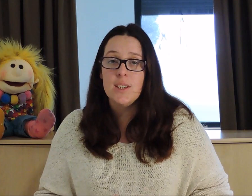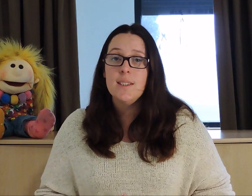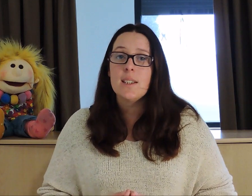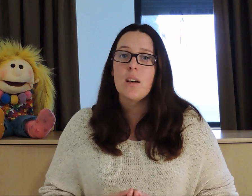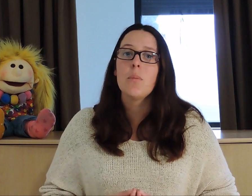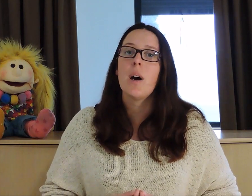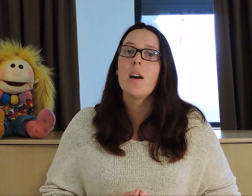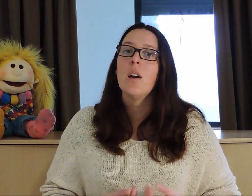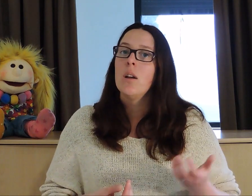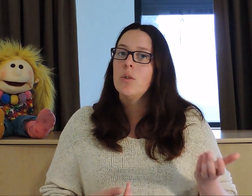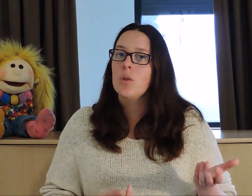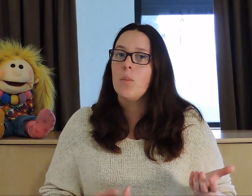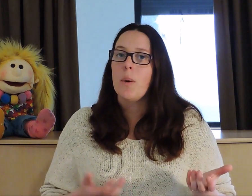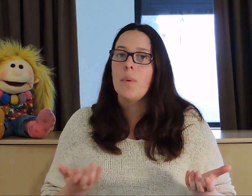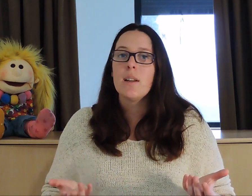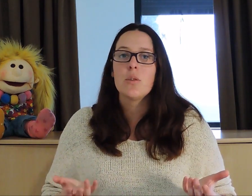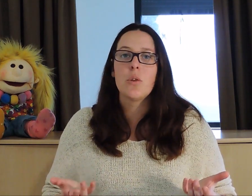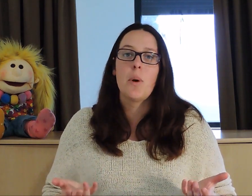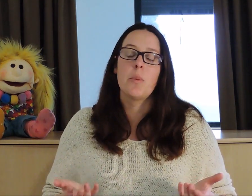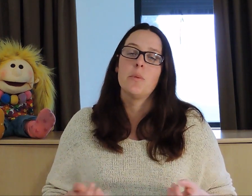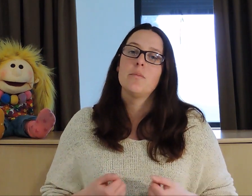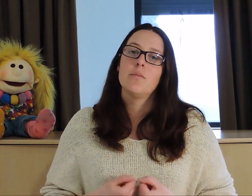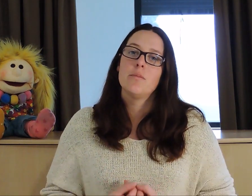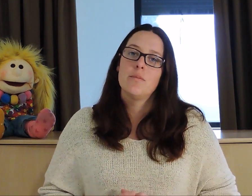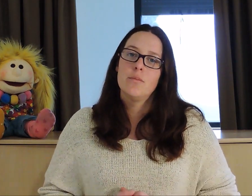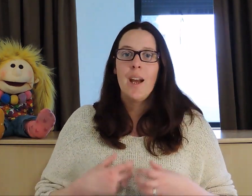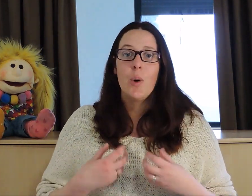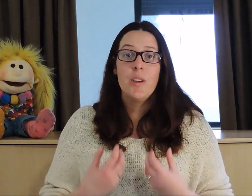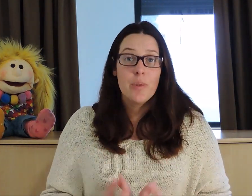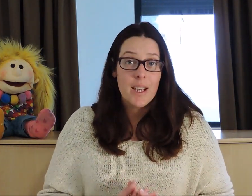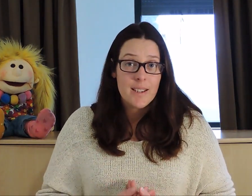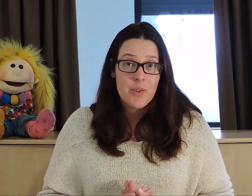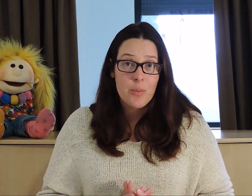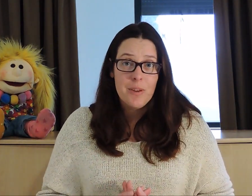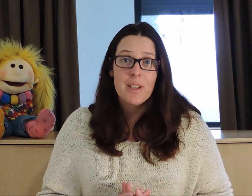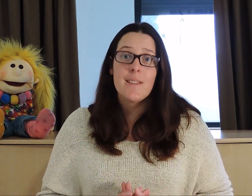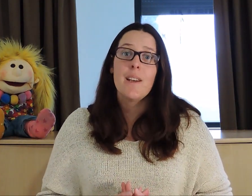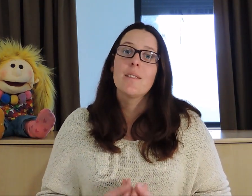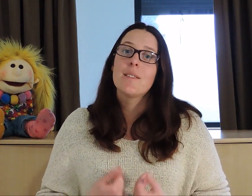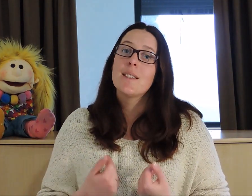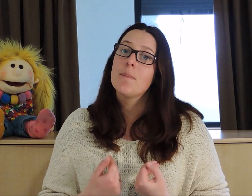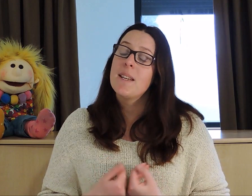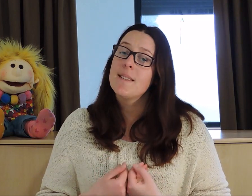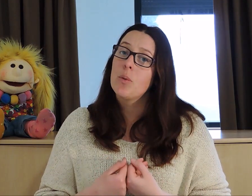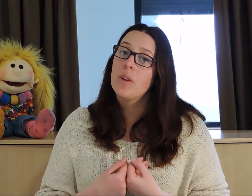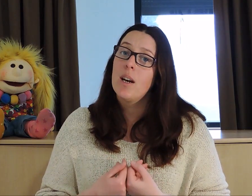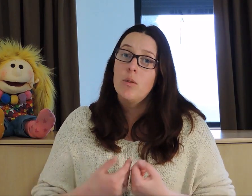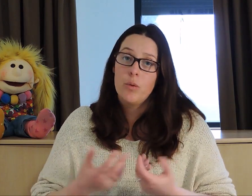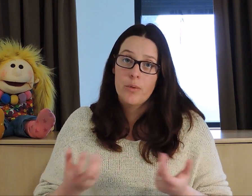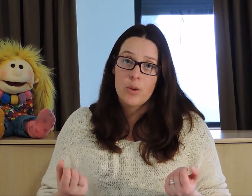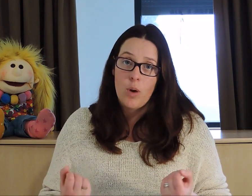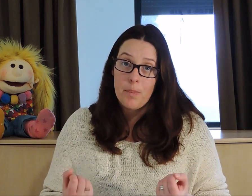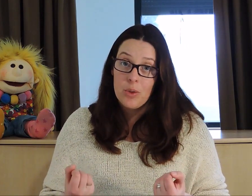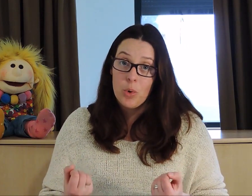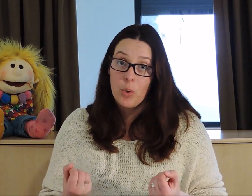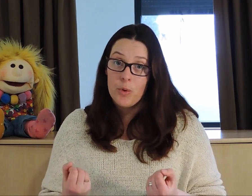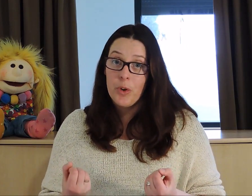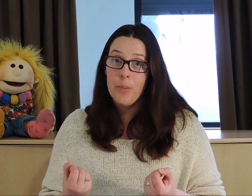génétique par notre papa, notre maman. Au niveau de la trisomie 21, ce qui se passe, c'est qu'on a nos 23 paires de chromosomes,